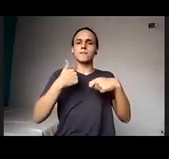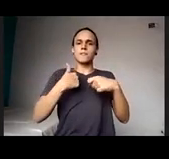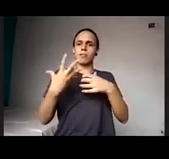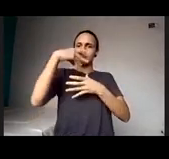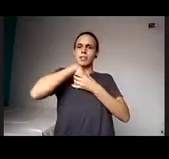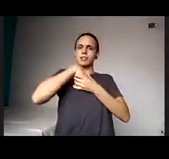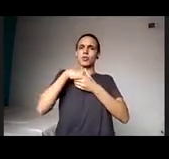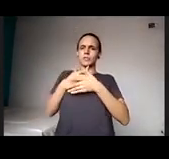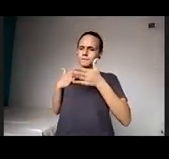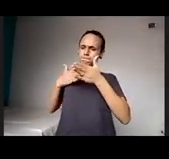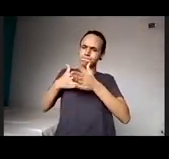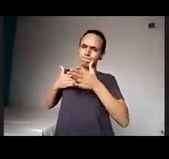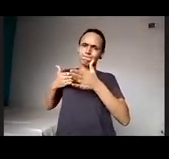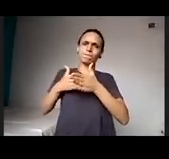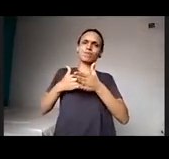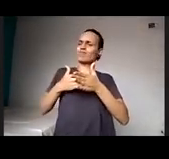externos com vocês.